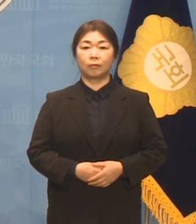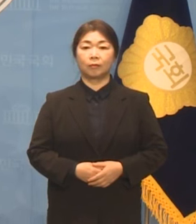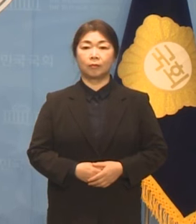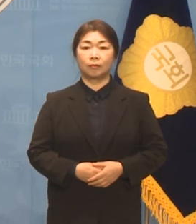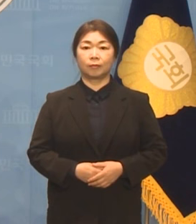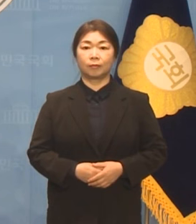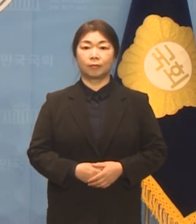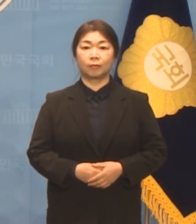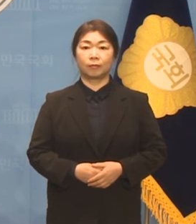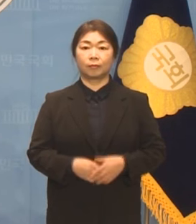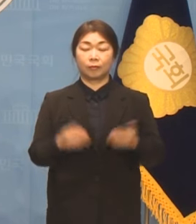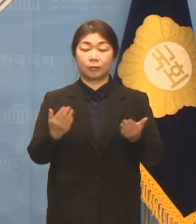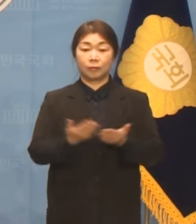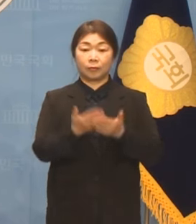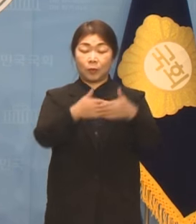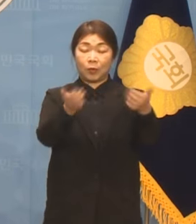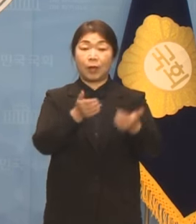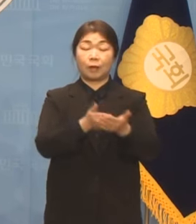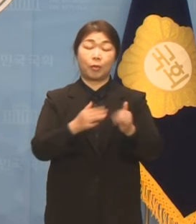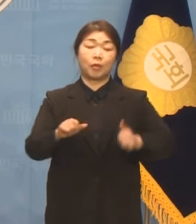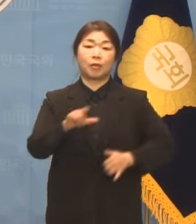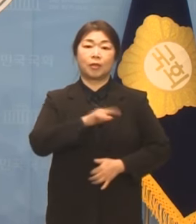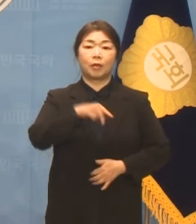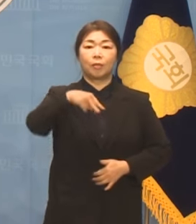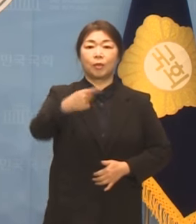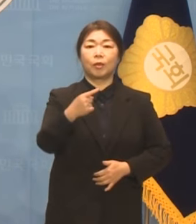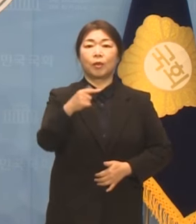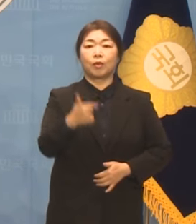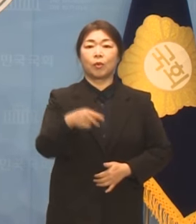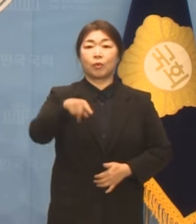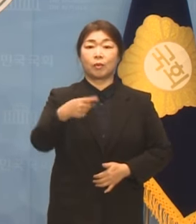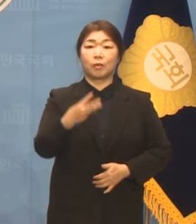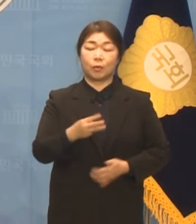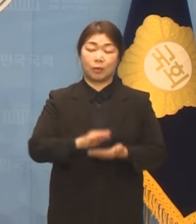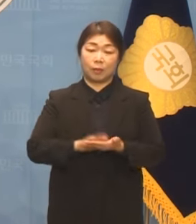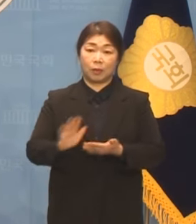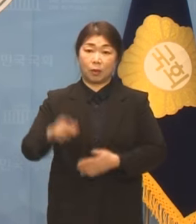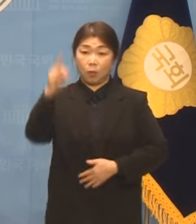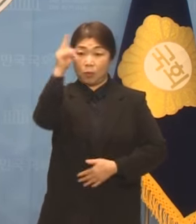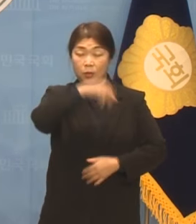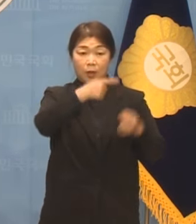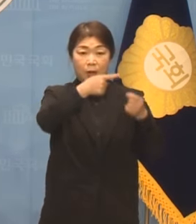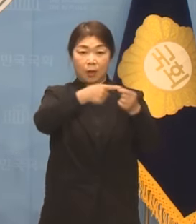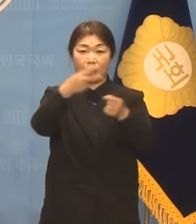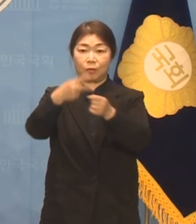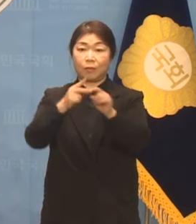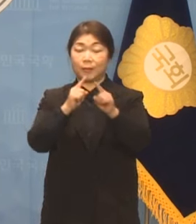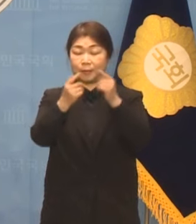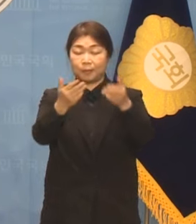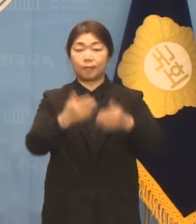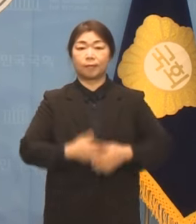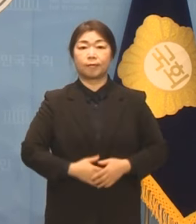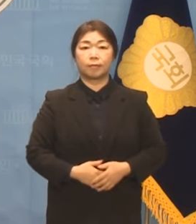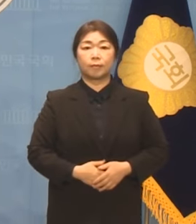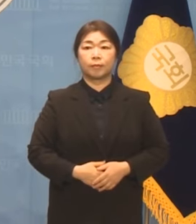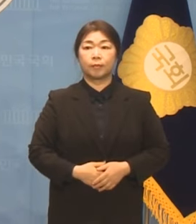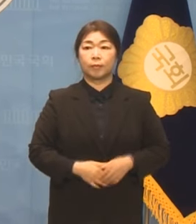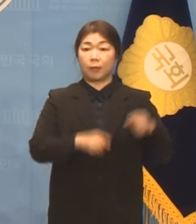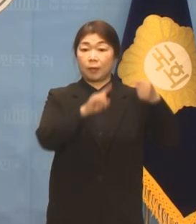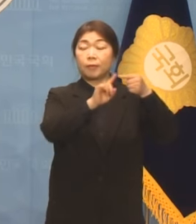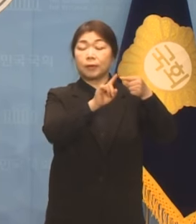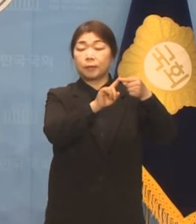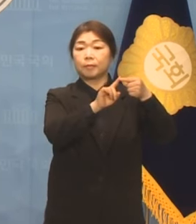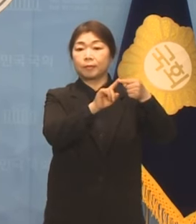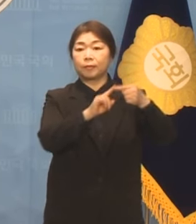네, 진보당 대변인 손솔입니다. 우전 브리핑 두 건 말씀드리겠습니다. 첫 번째입니다.